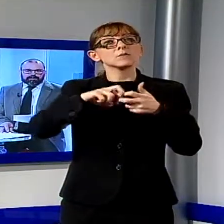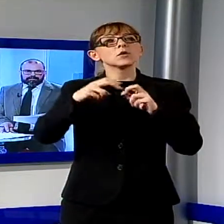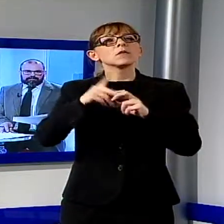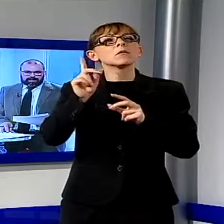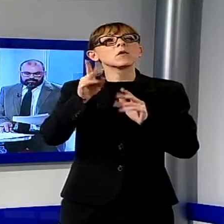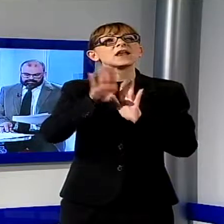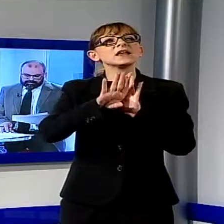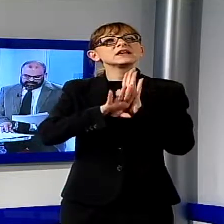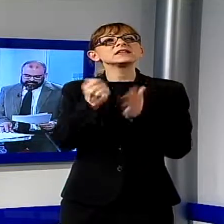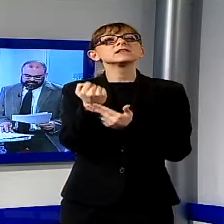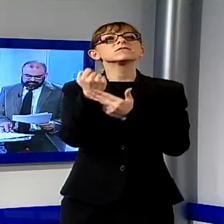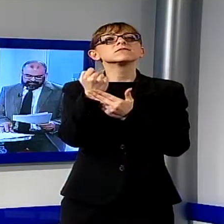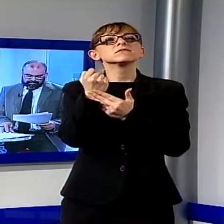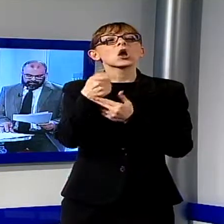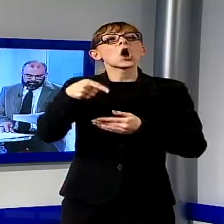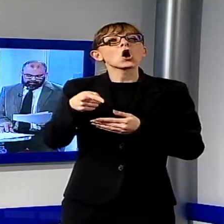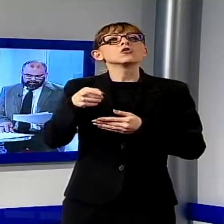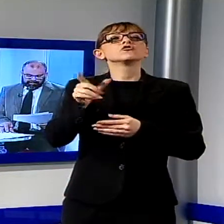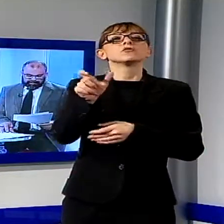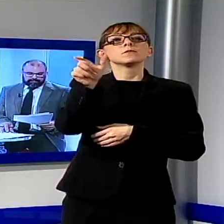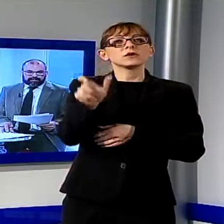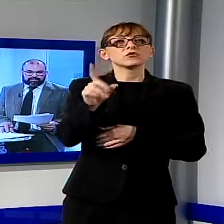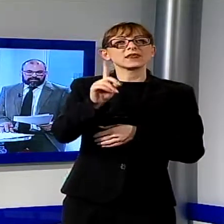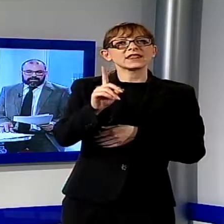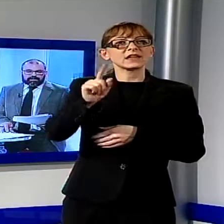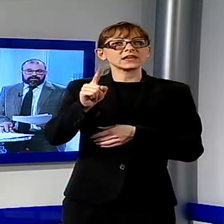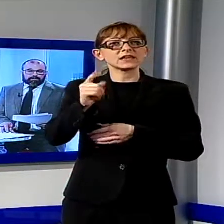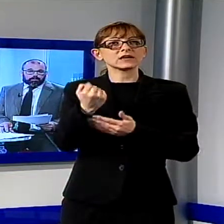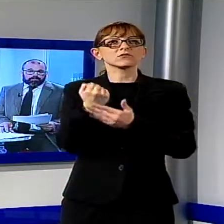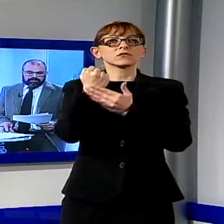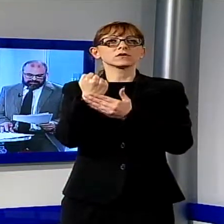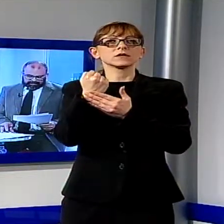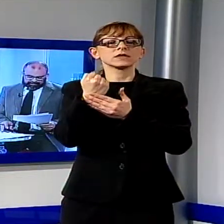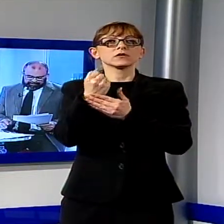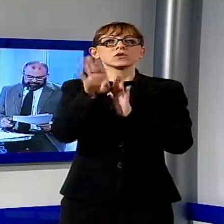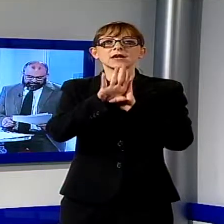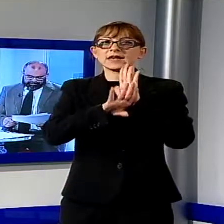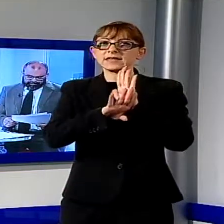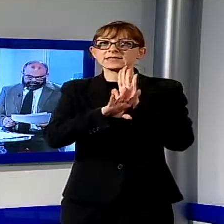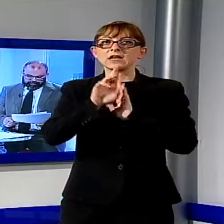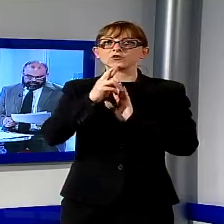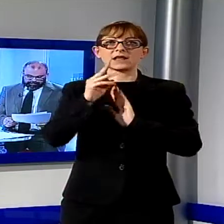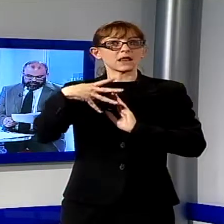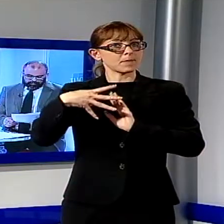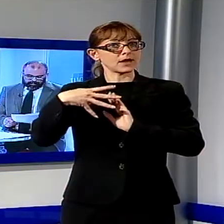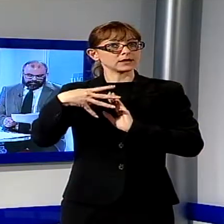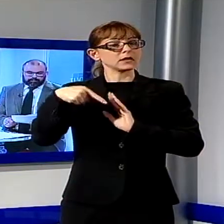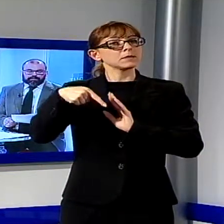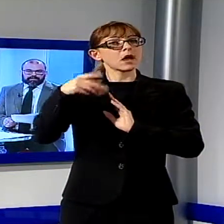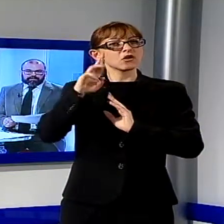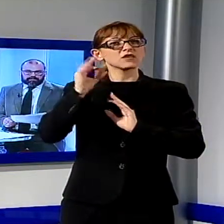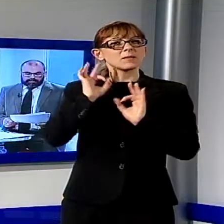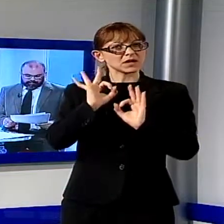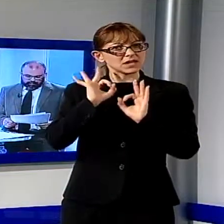candidato della lista di Rossella Martina che quotidianamente attacca il PD. Mi domando quale